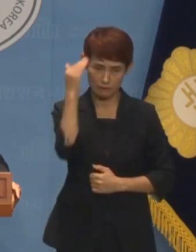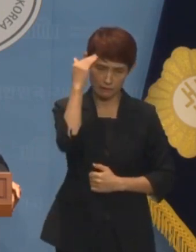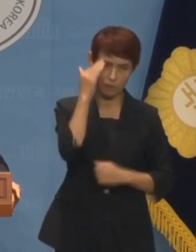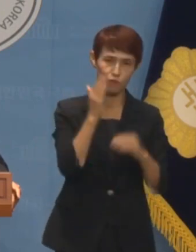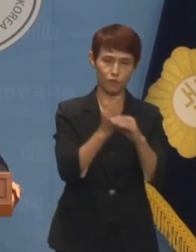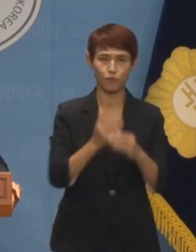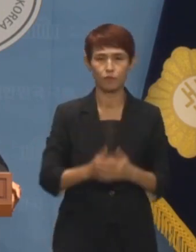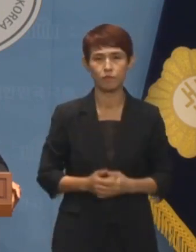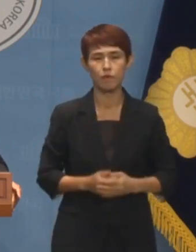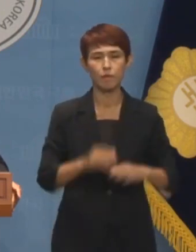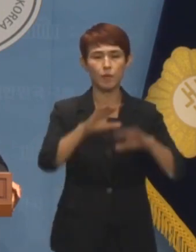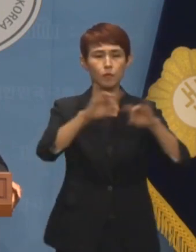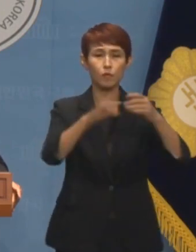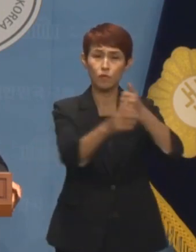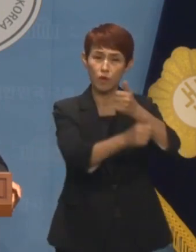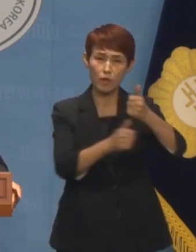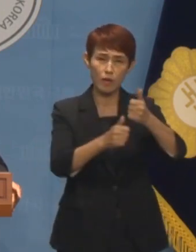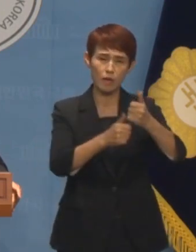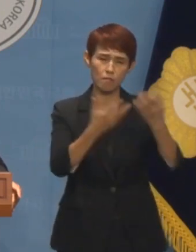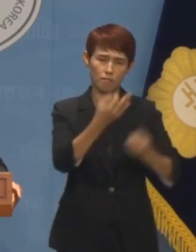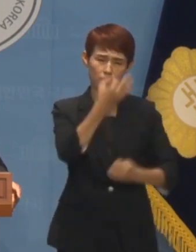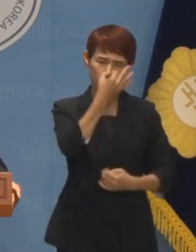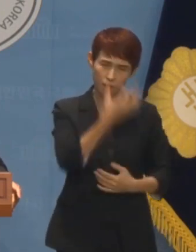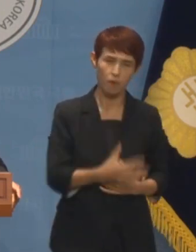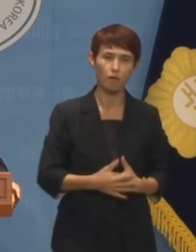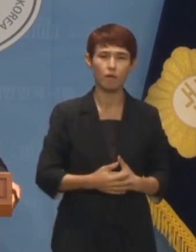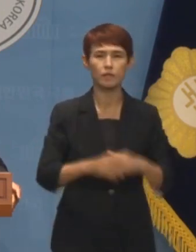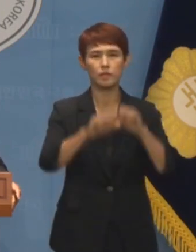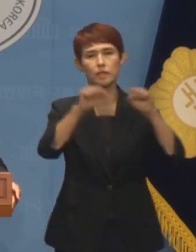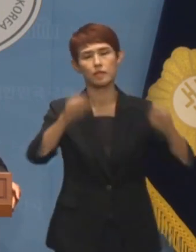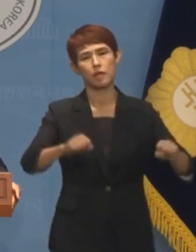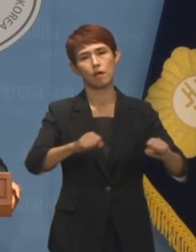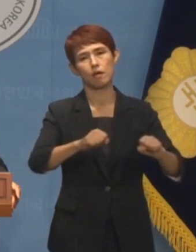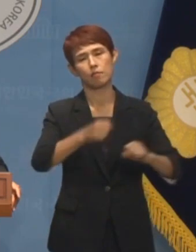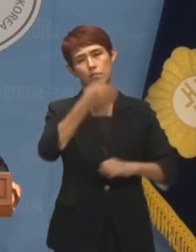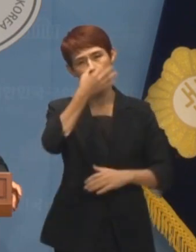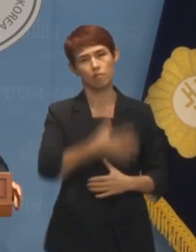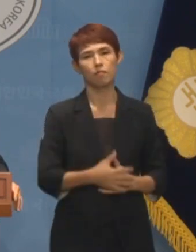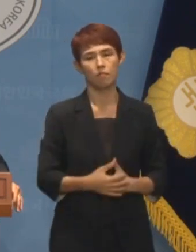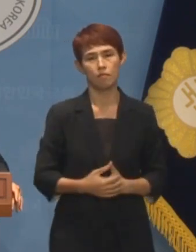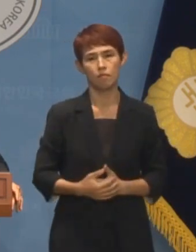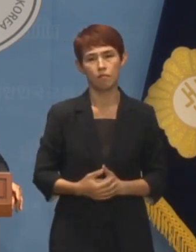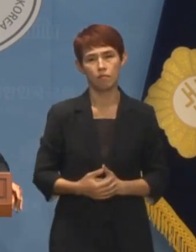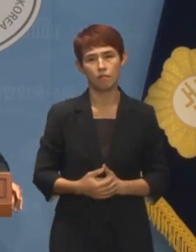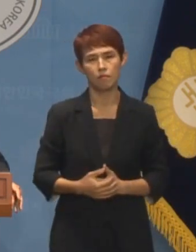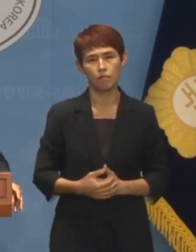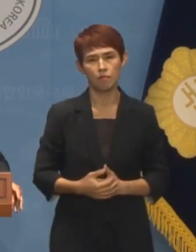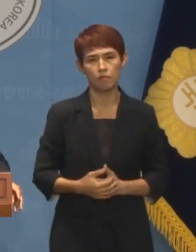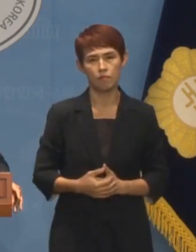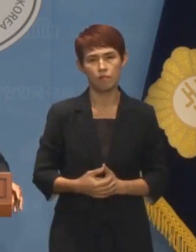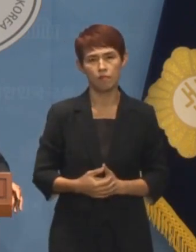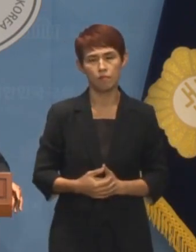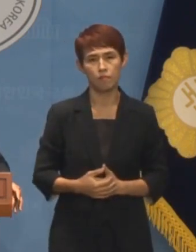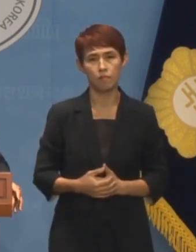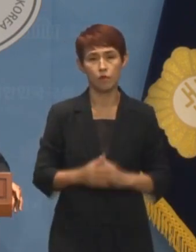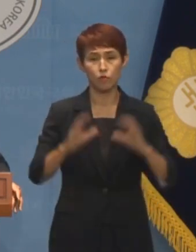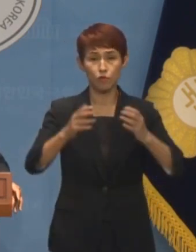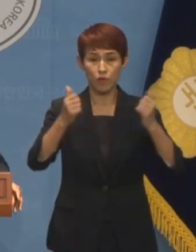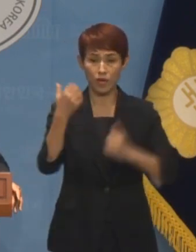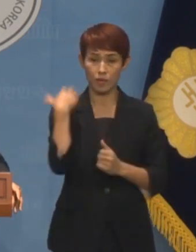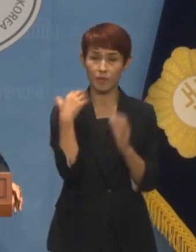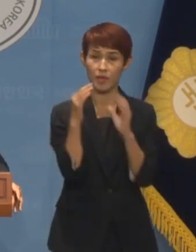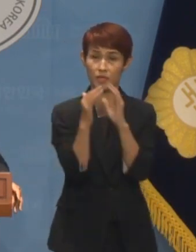이들에 의해 방통위는 망가질 대로 망가졌고 시스템이 무너졌습니다. 국회 담당